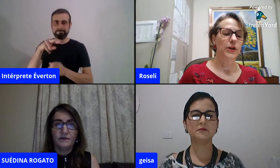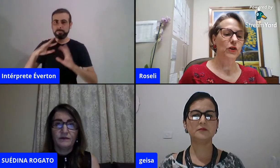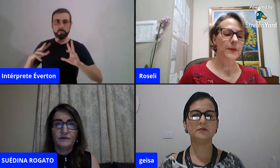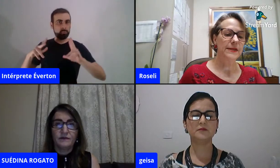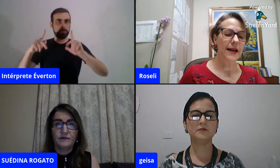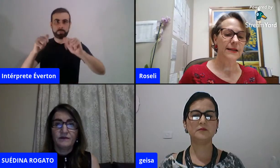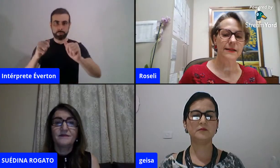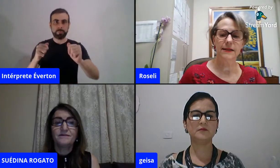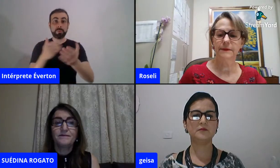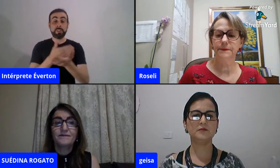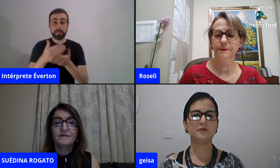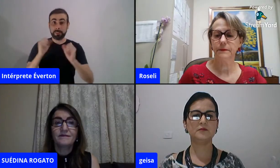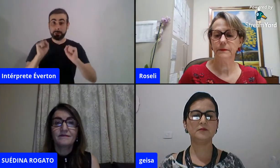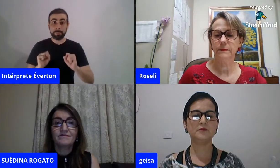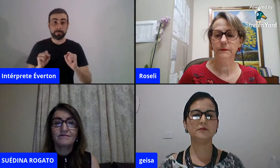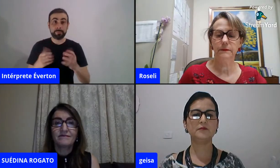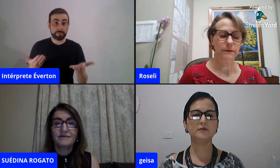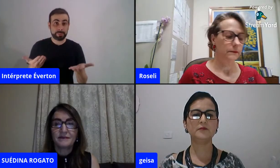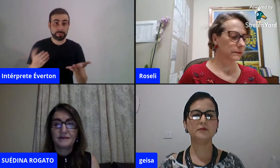Pode começar, Isa?